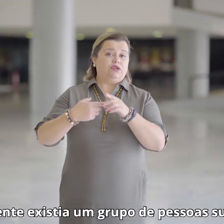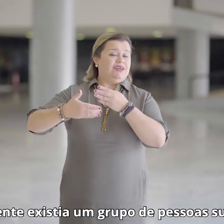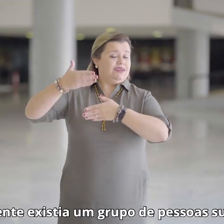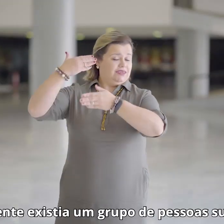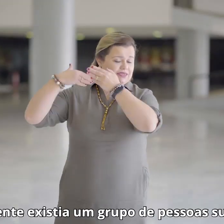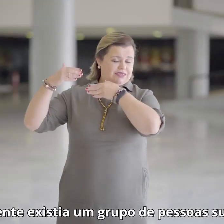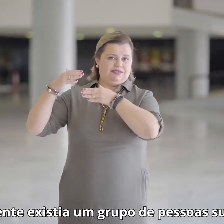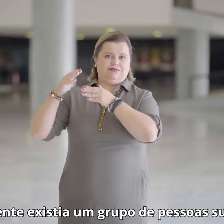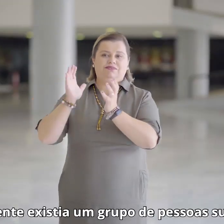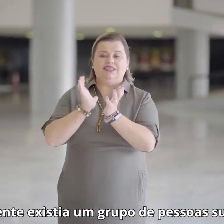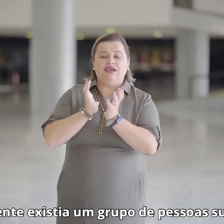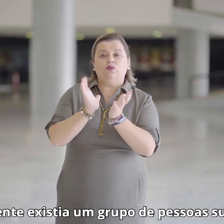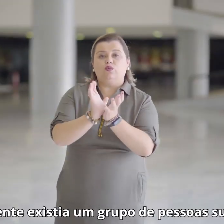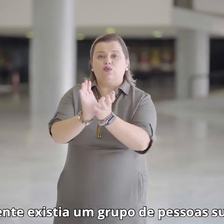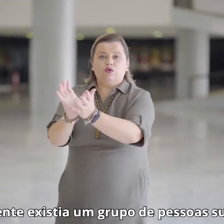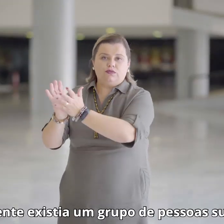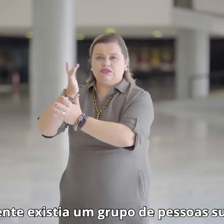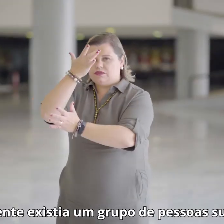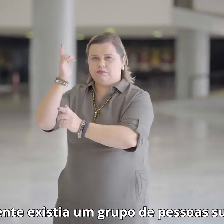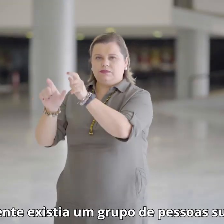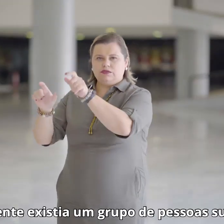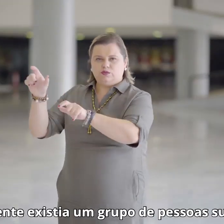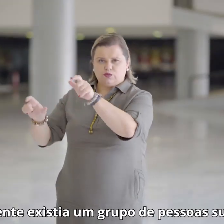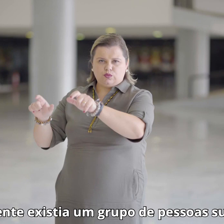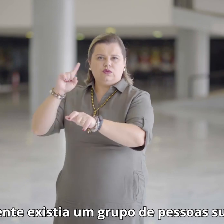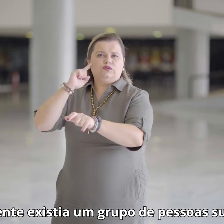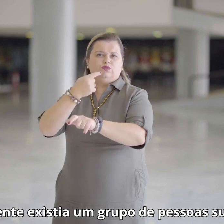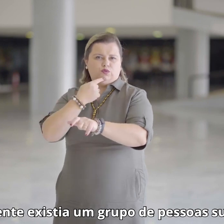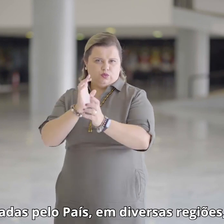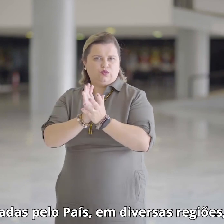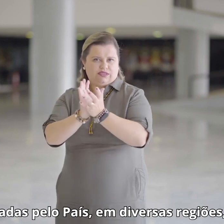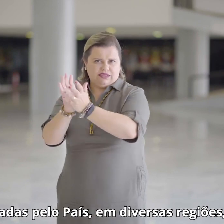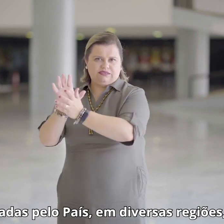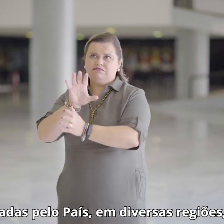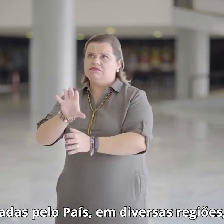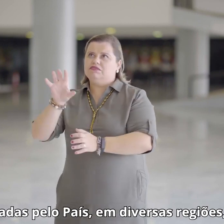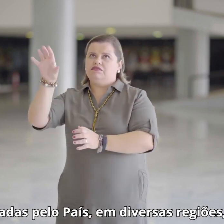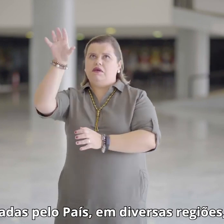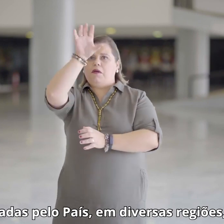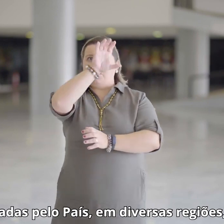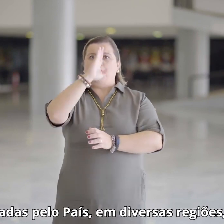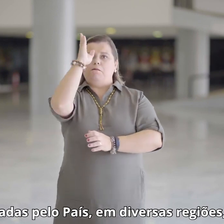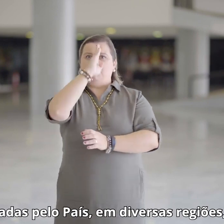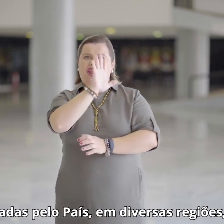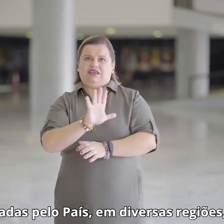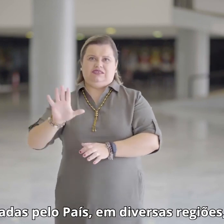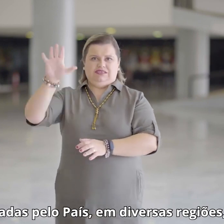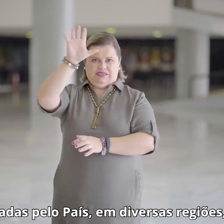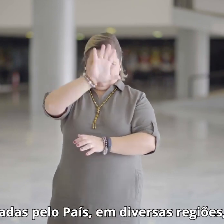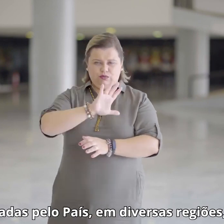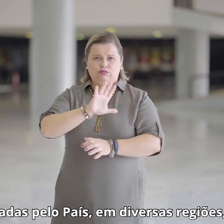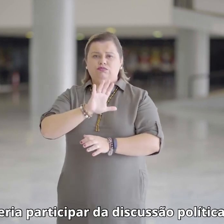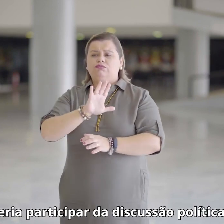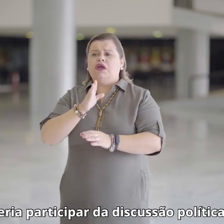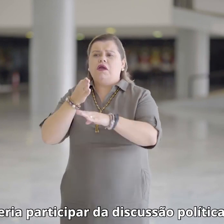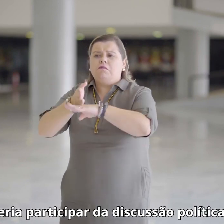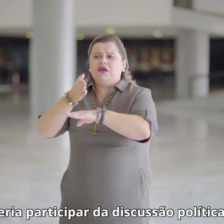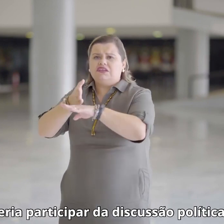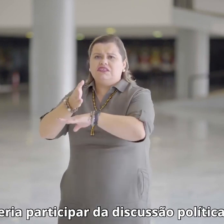Anteriormente, existia um grupo de pessoas surdas espalhadas pelo país em diversas regiões que queriam participar